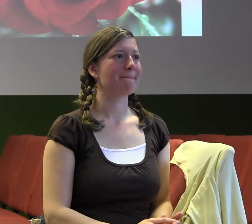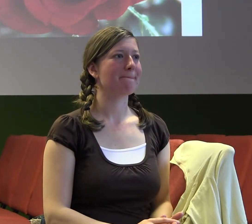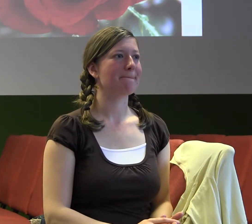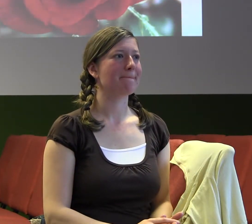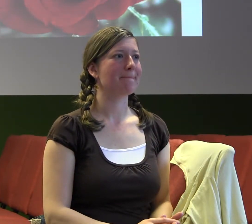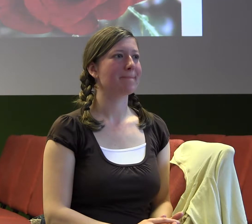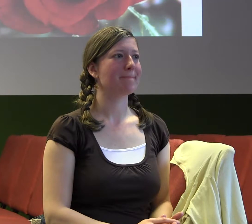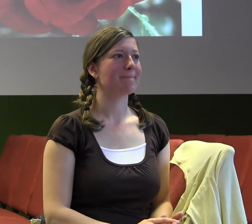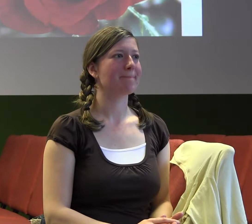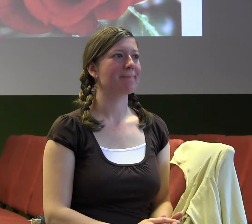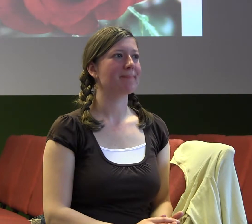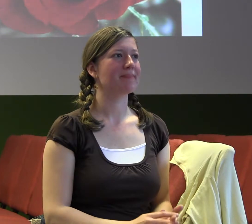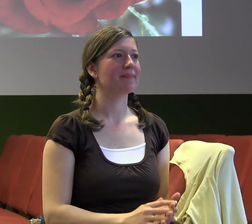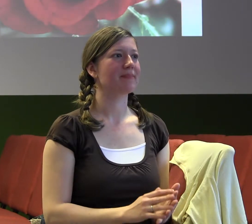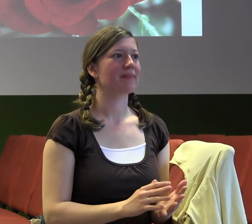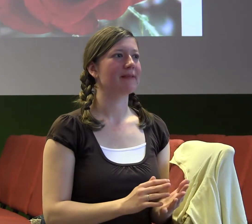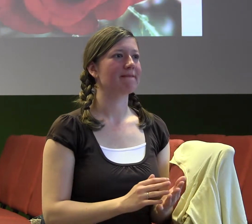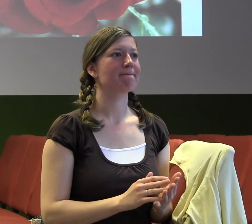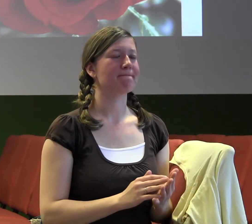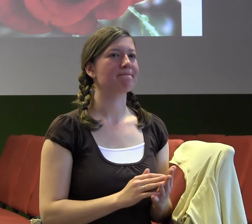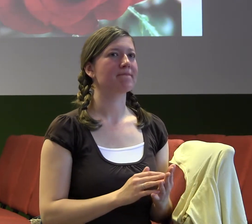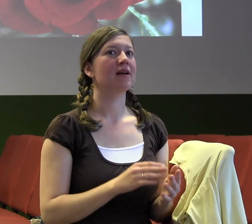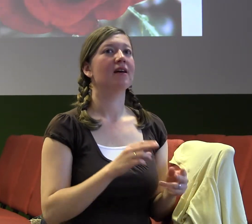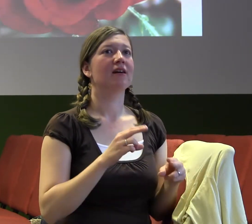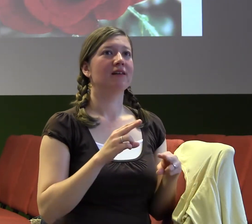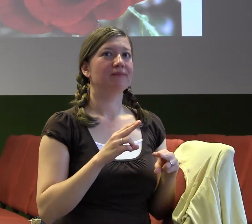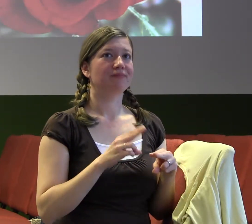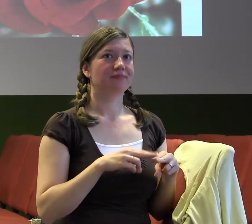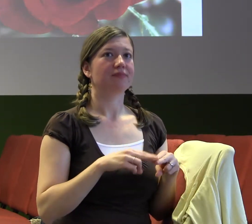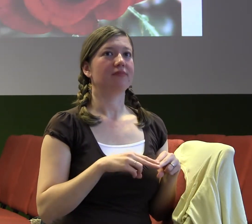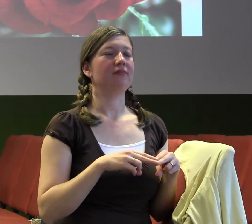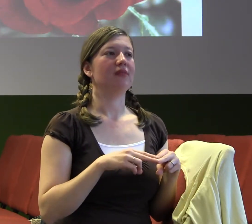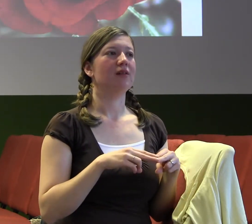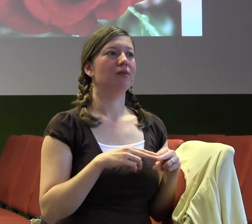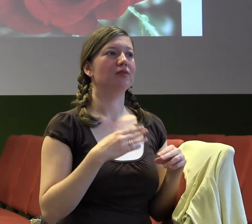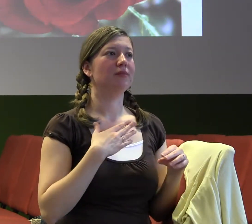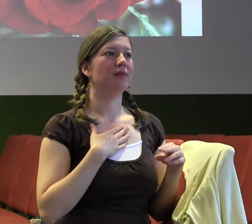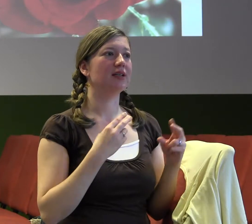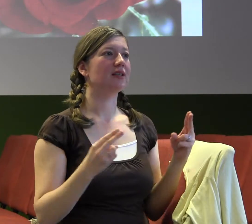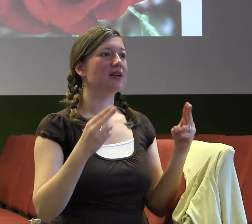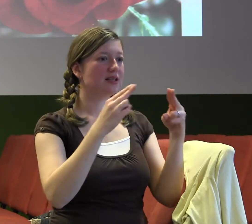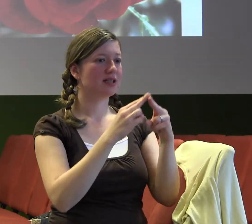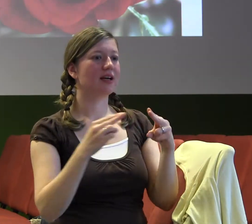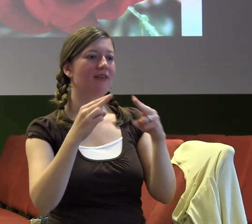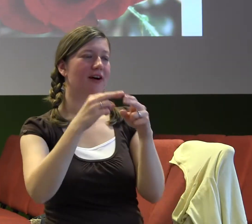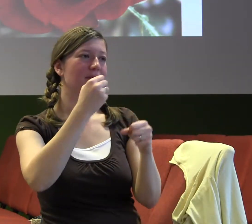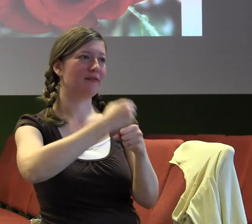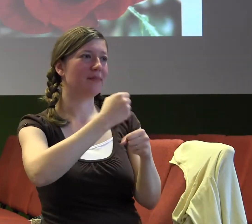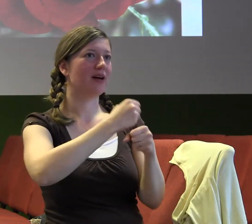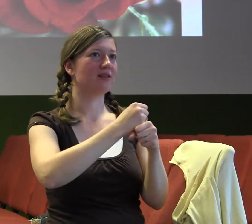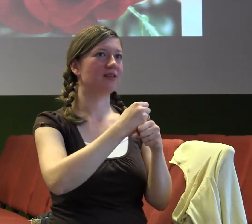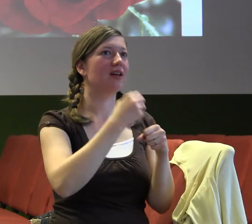Někdy jsme ve škole prostě jenom tři roky a pak už ty lidi nikdy neuvidíme, nebo nějaké práce možná nás vyhodí, nebo se dozhodneme sami odejít